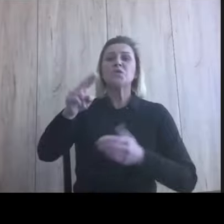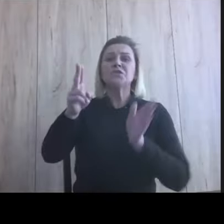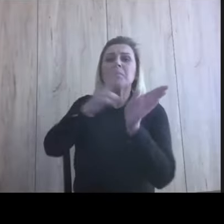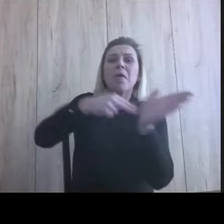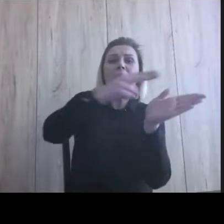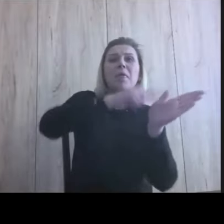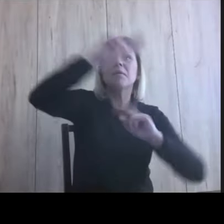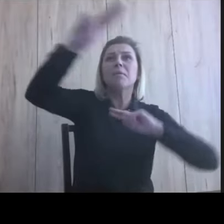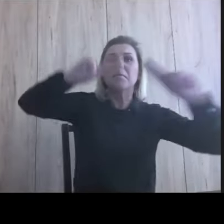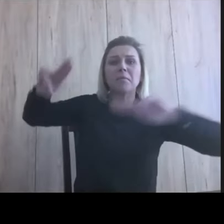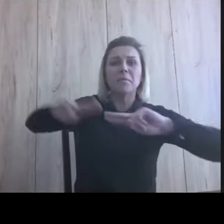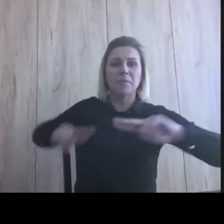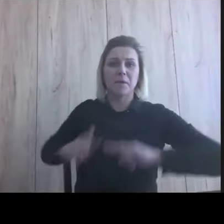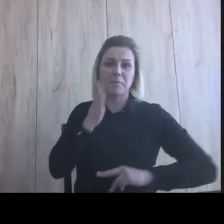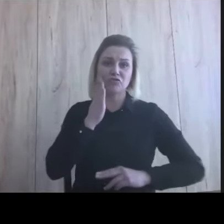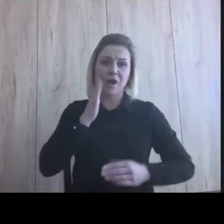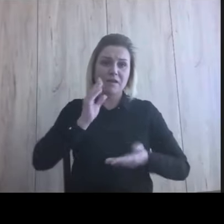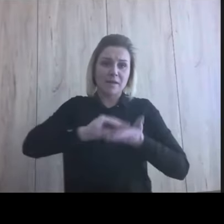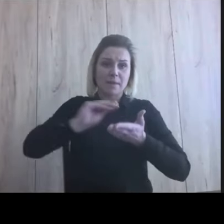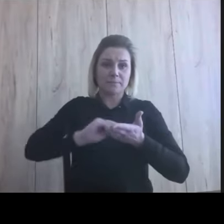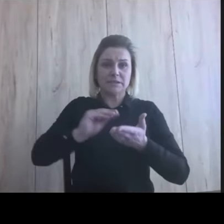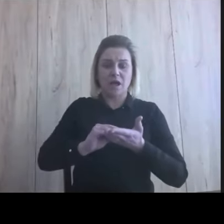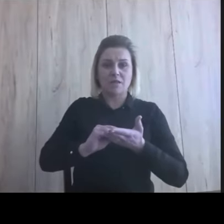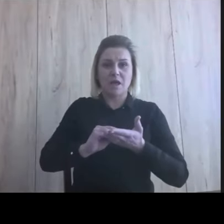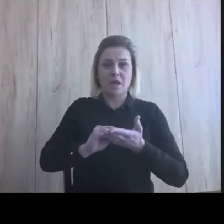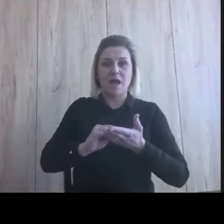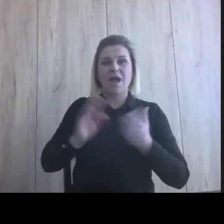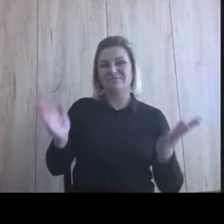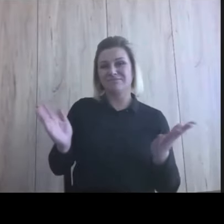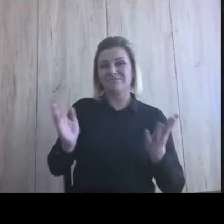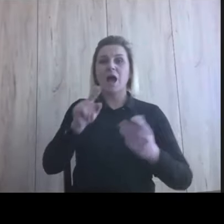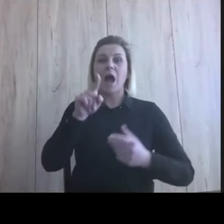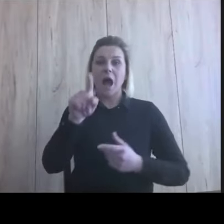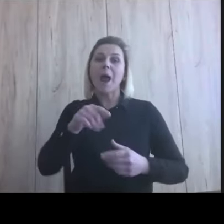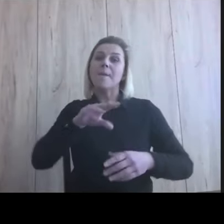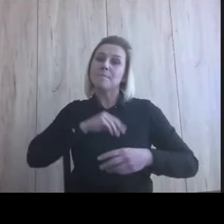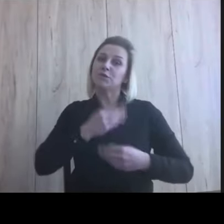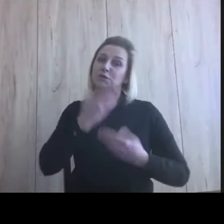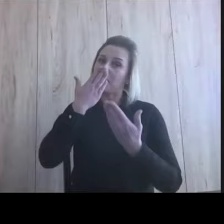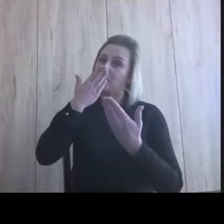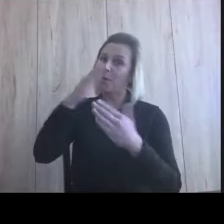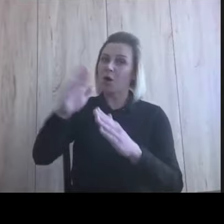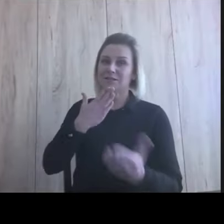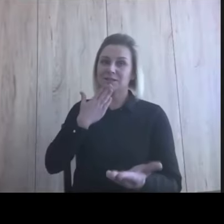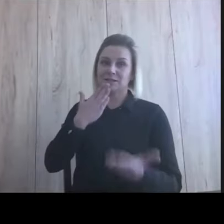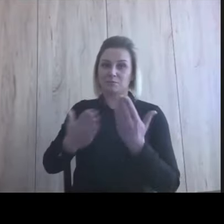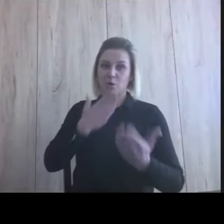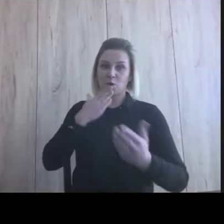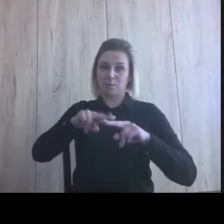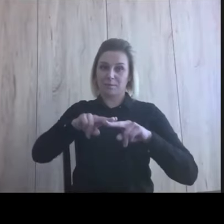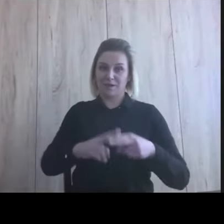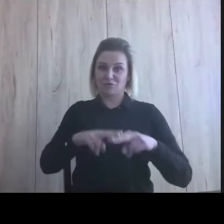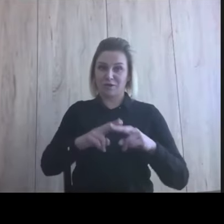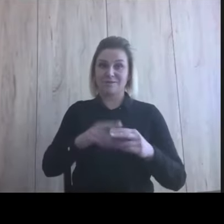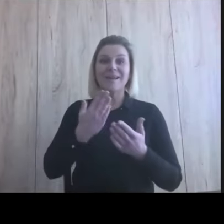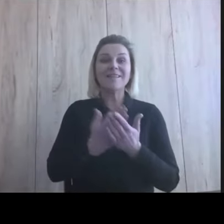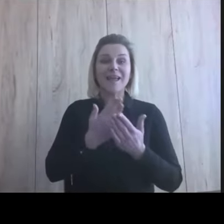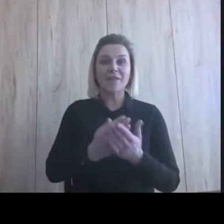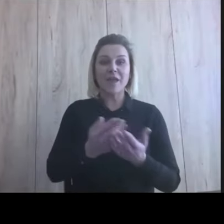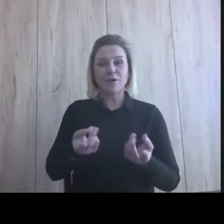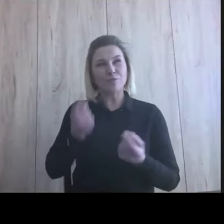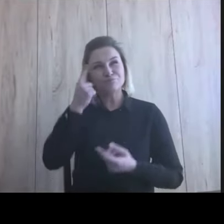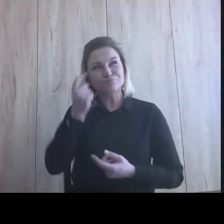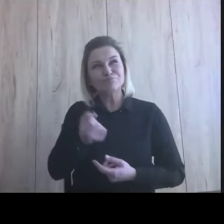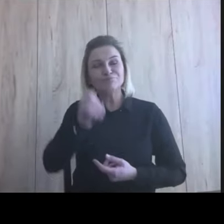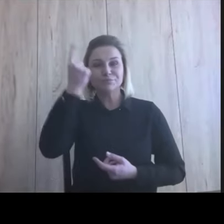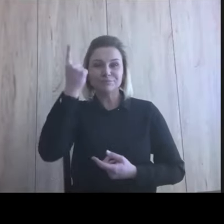pomyślałem, że można dać narzędzie, które będzie takim rodzajem oklejonego mieszkania. No i tutaj pojawił się pomysł spaceru wirtualnego, że